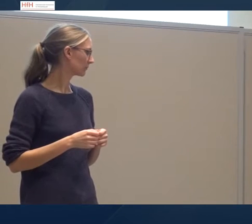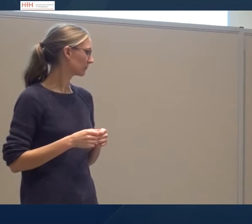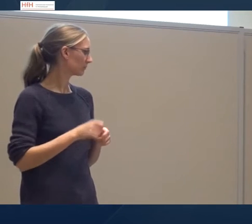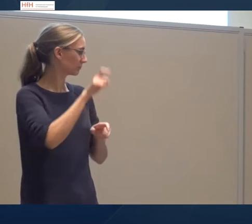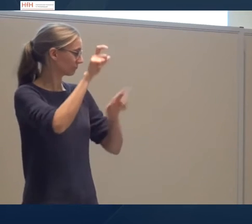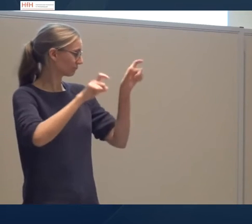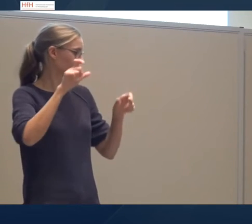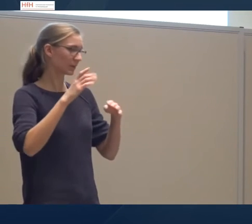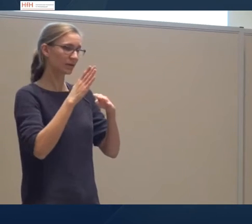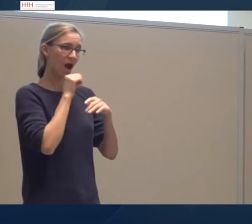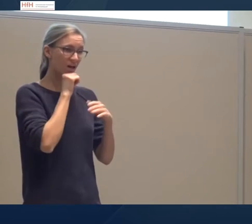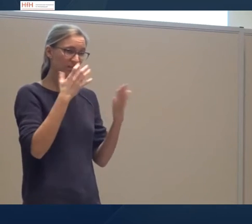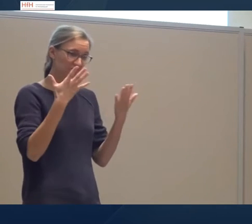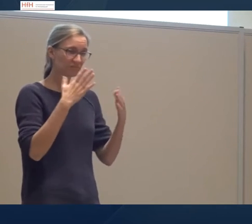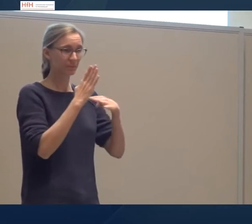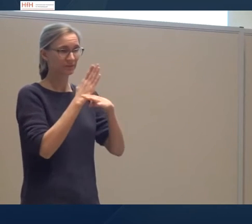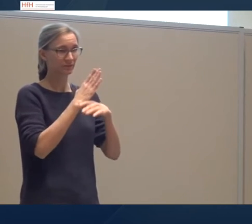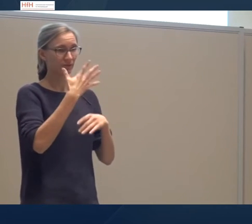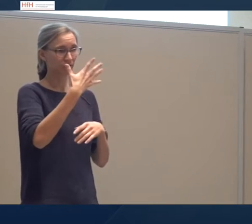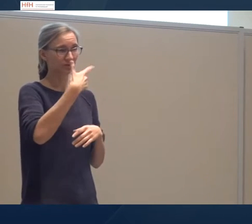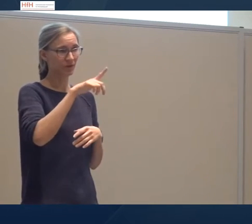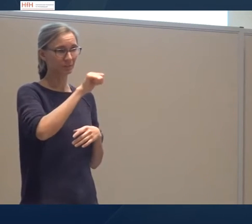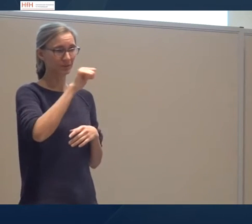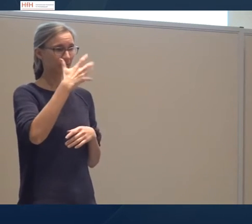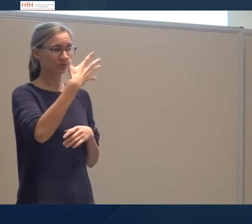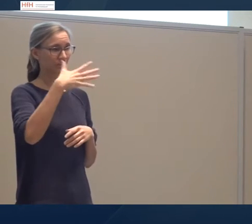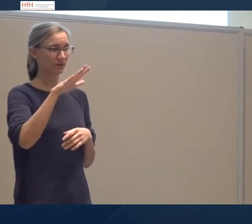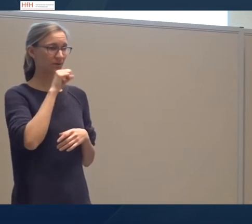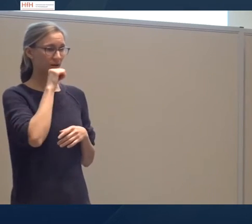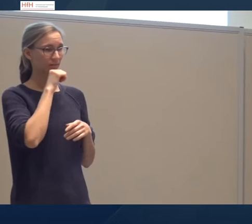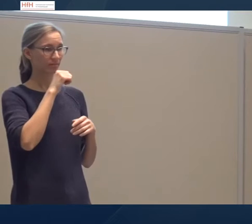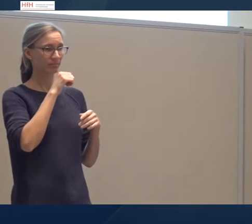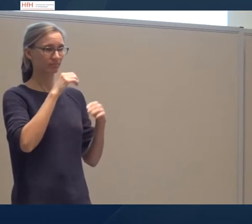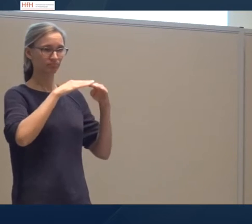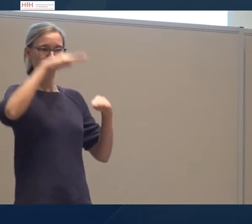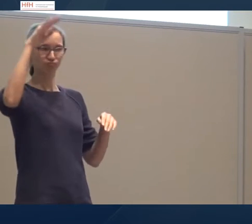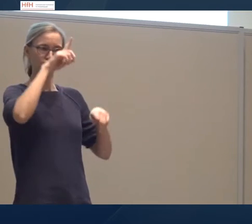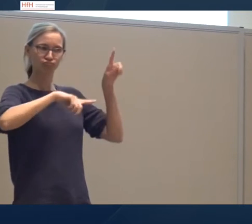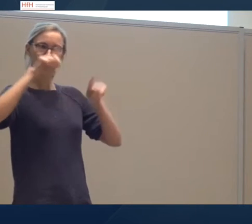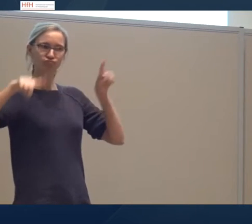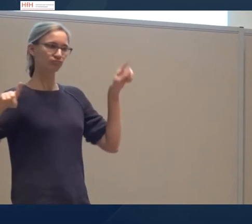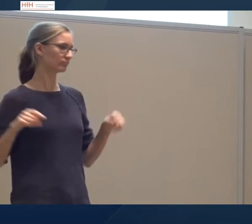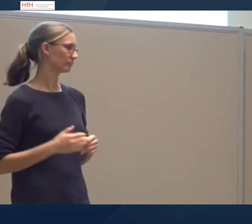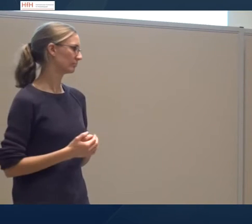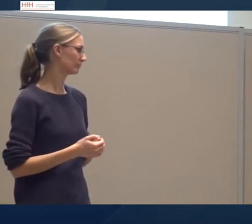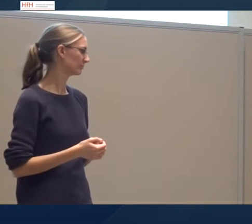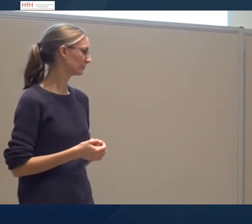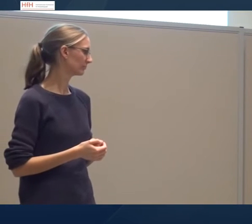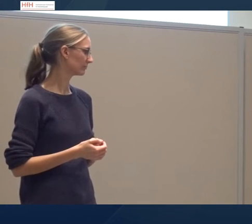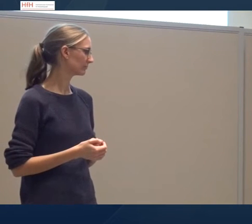den Leuten in der Gemeinschaft eben eigentlich genannt oder gekürt wurden unter